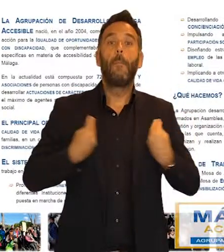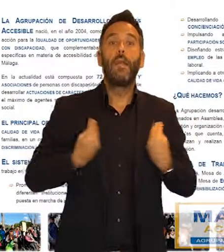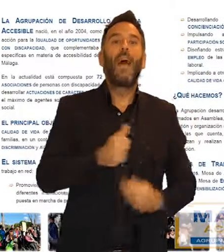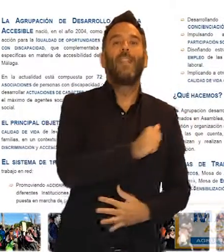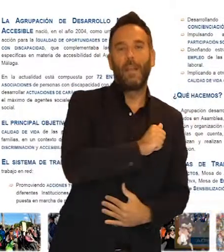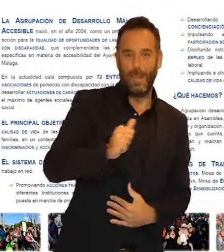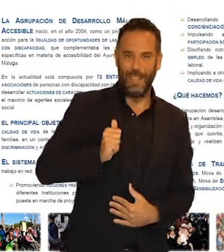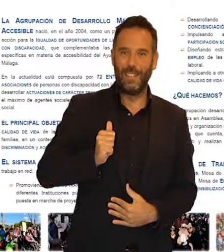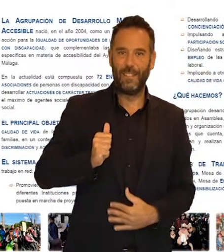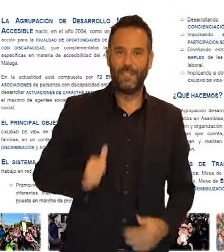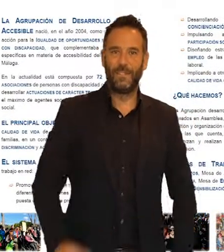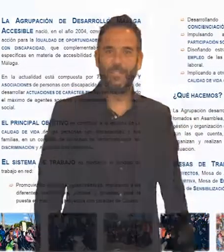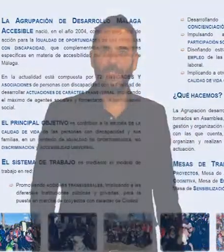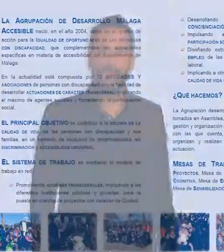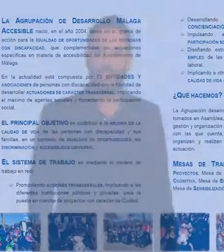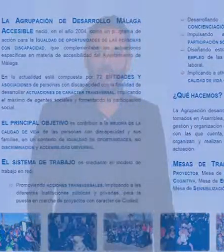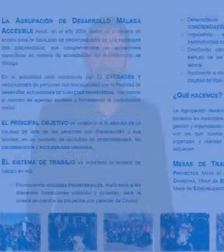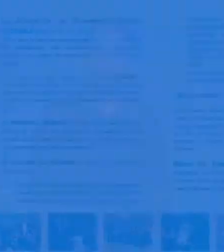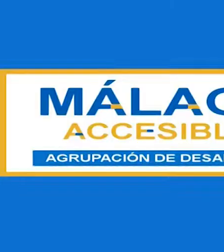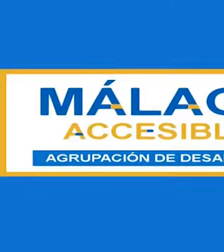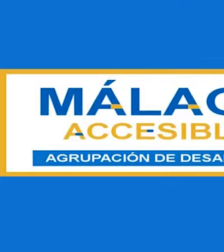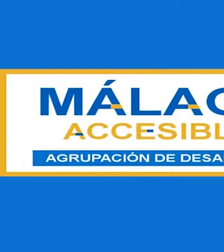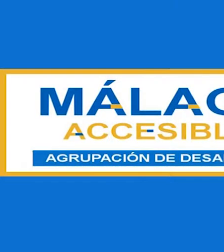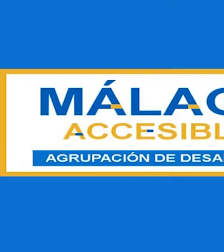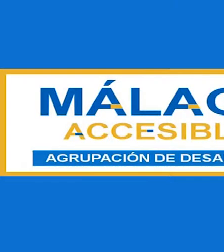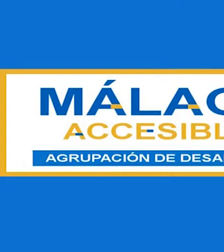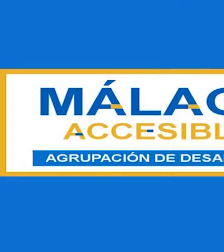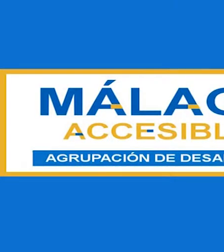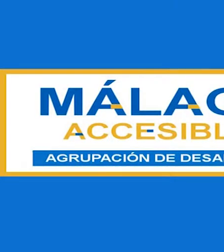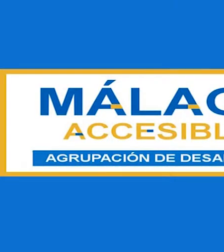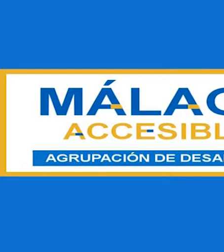Mesa de independiente